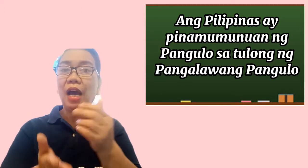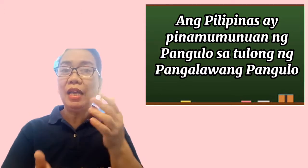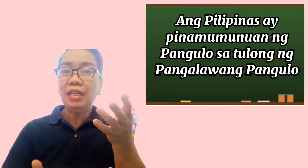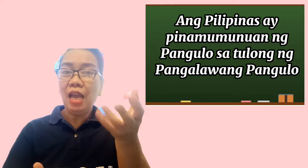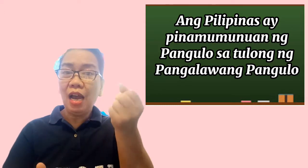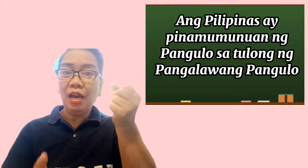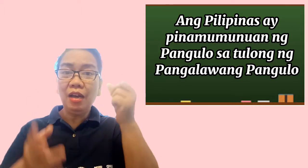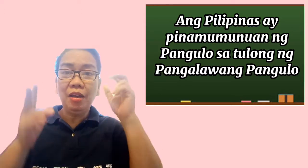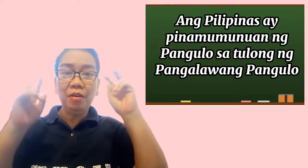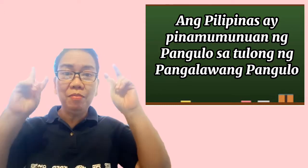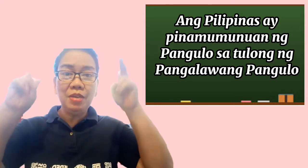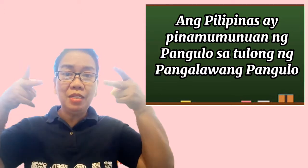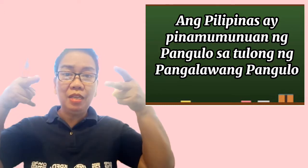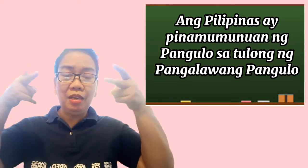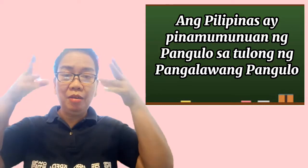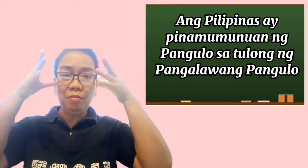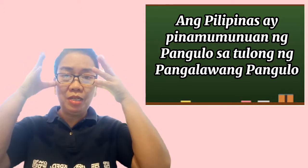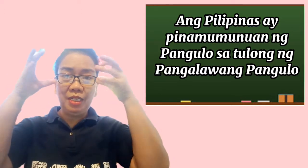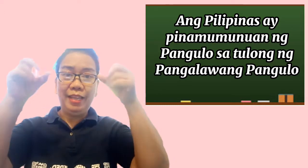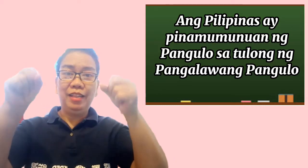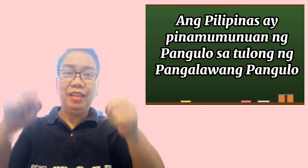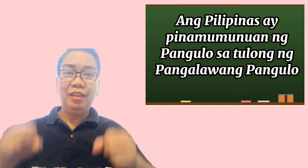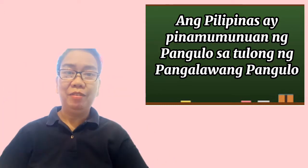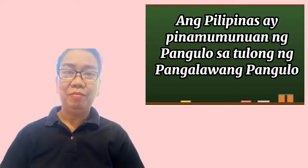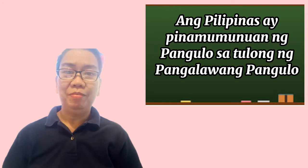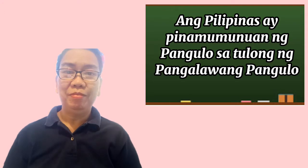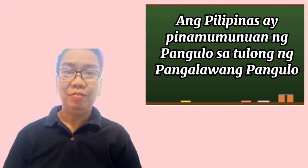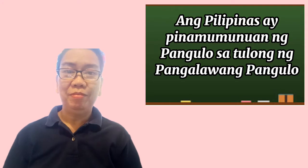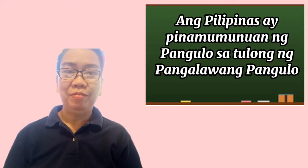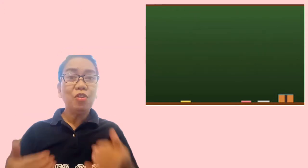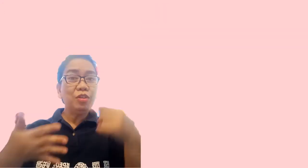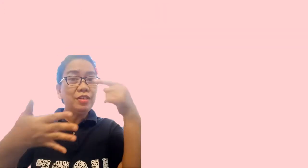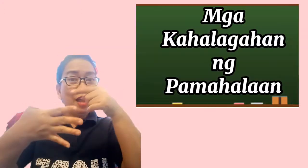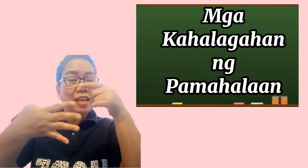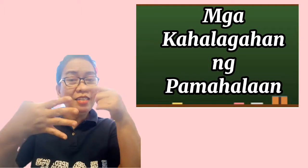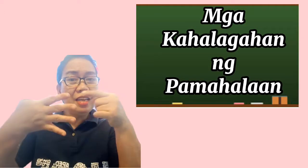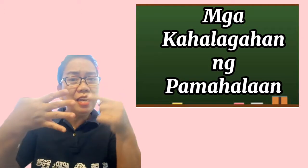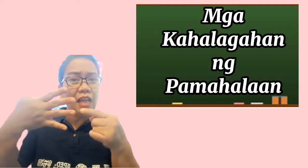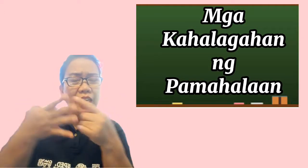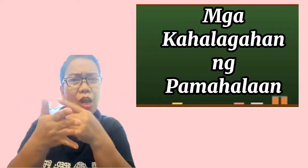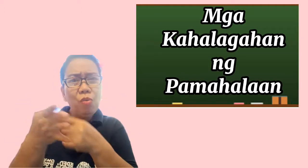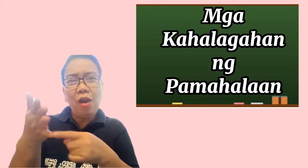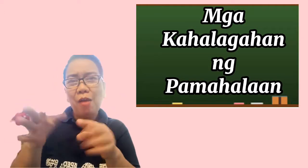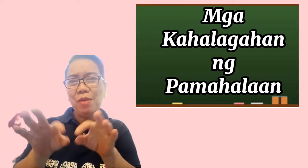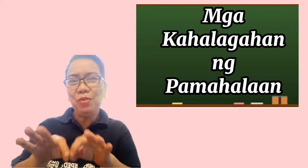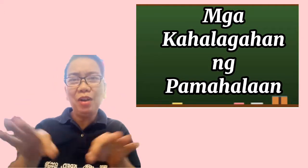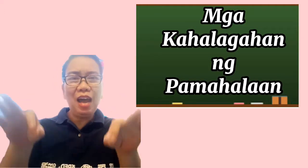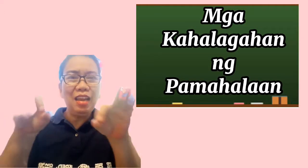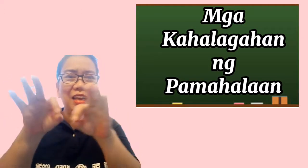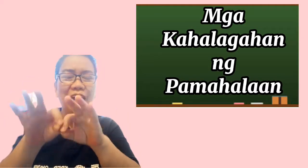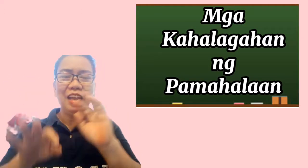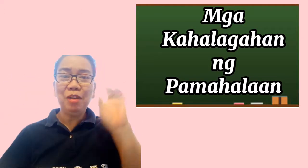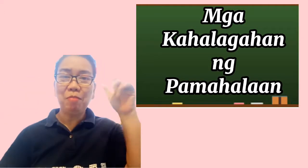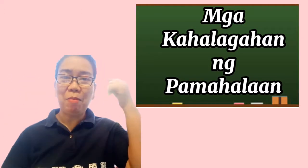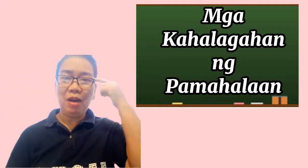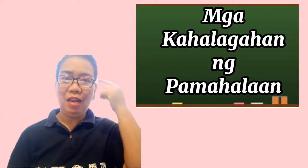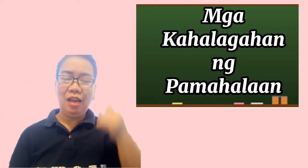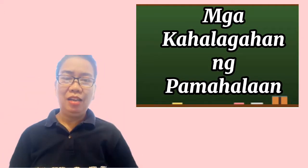kanyang vice presidente. Isa-isahin natin ano nga ba yung kahalagahan ng pamahalaan.